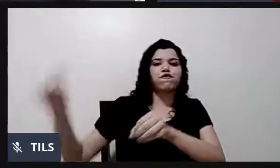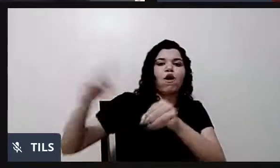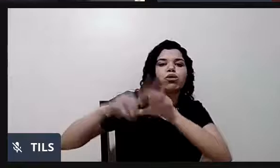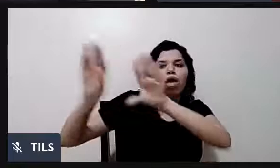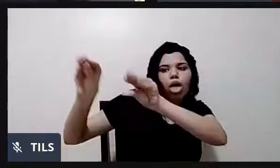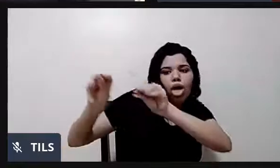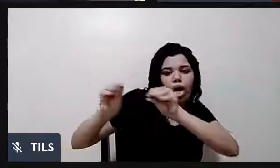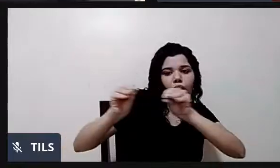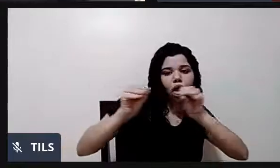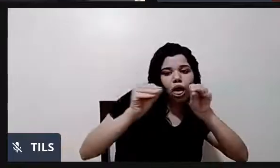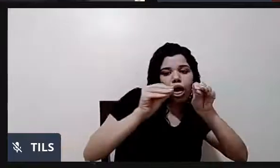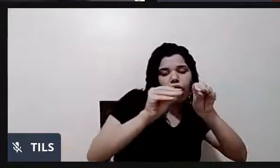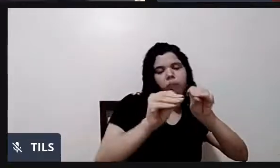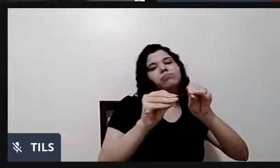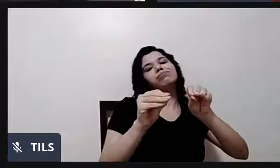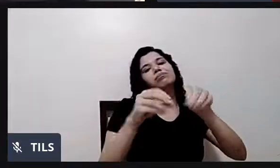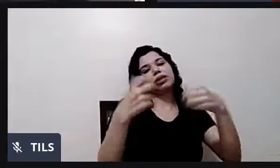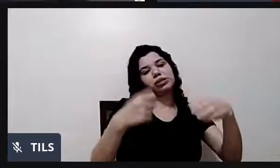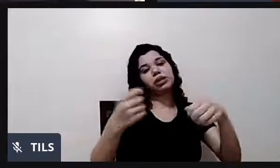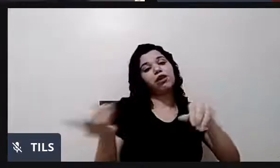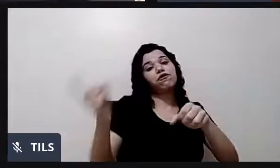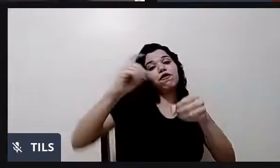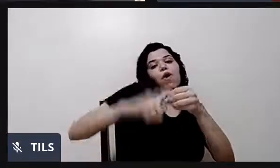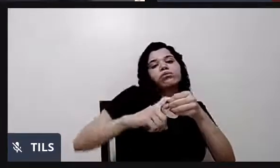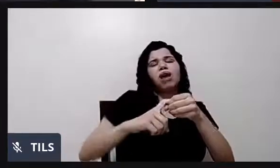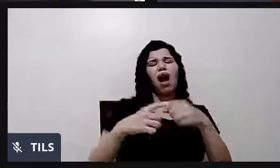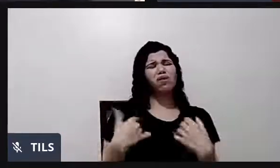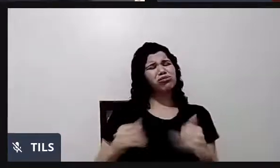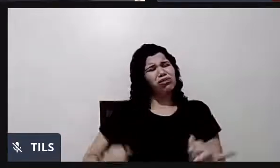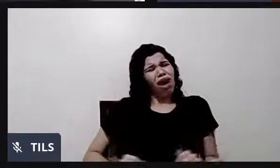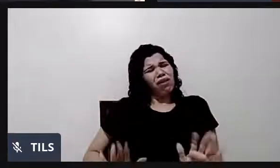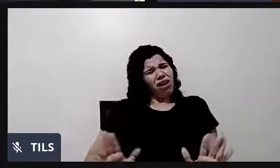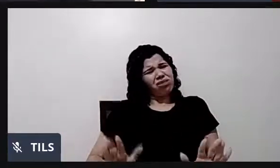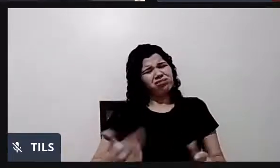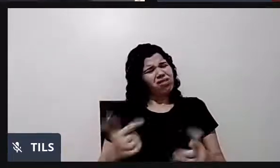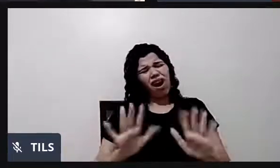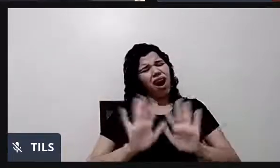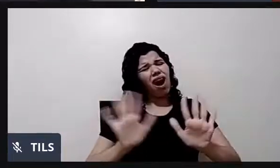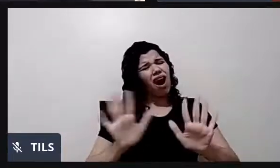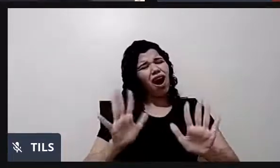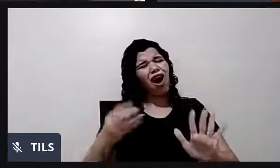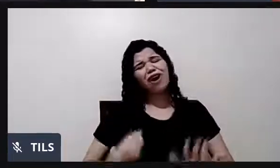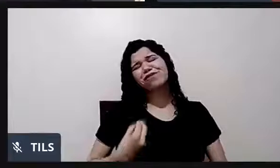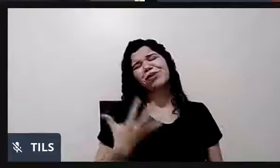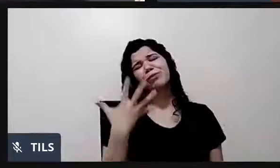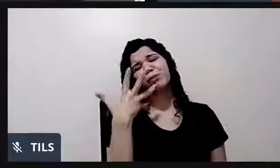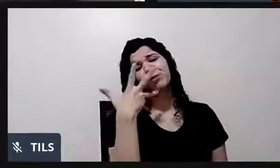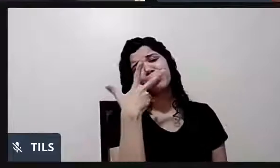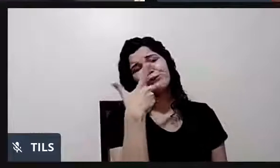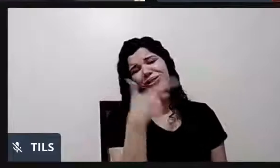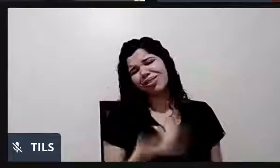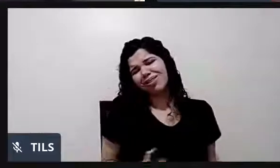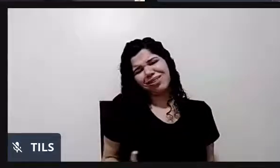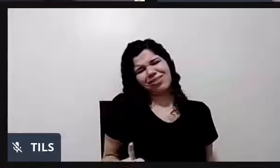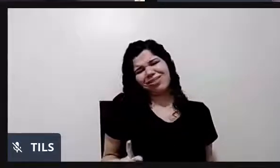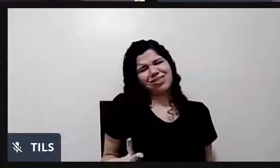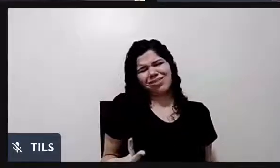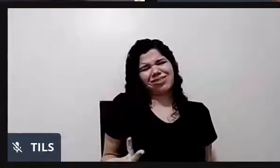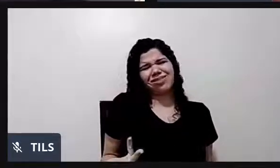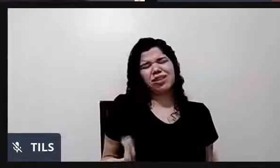Nenhum problema, não vou sofrer, porque a vida é bela para a gente estar sofrendo. Isso, concordo, plenamente. Então, professor, a